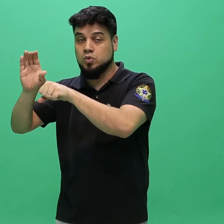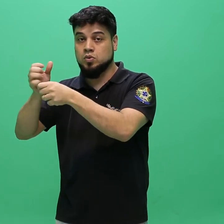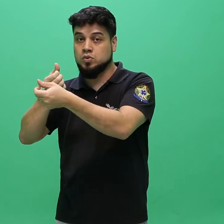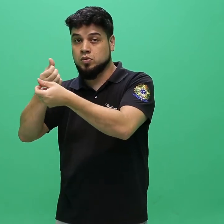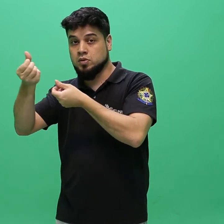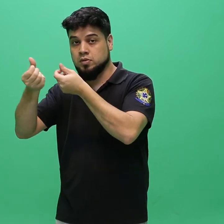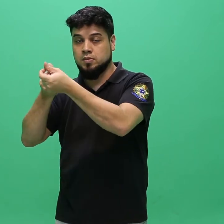preencher o formulário eletrônico e anexar